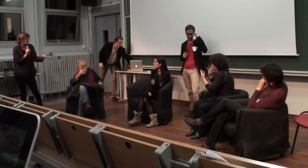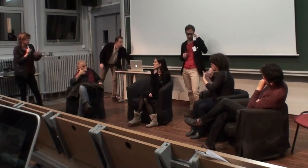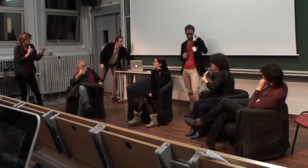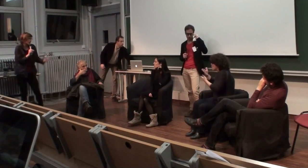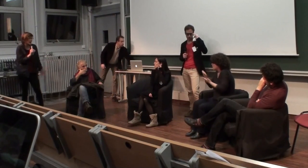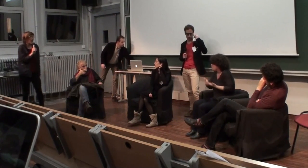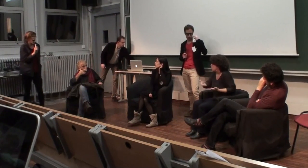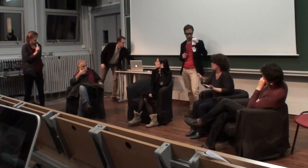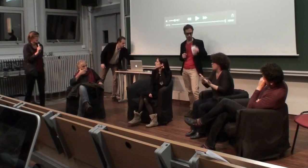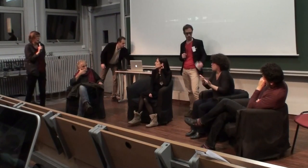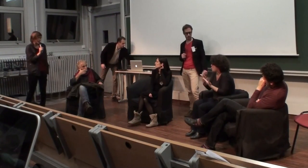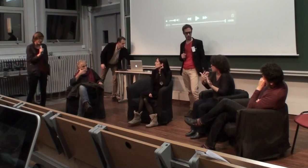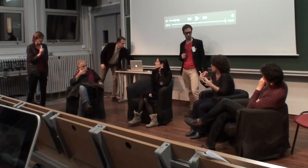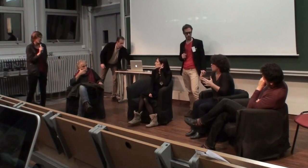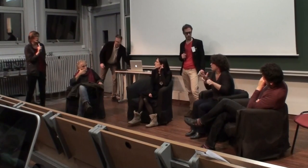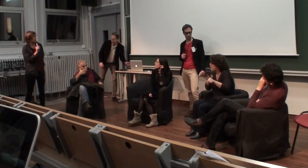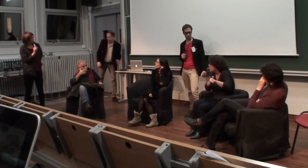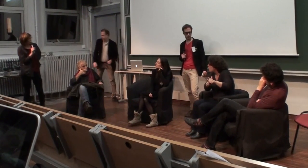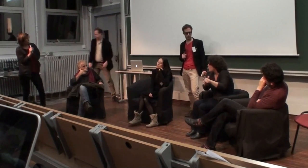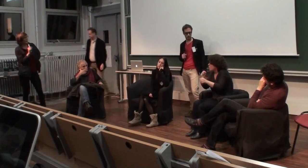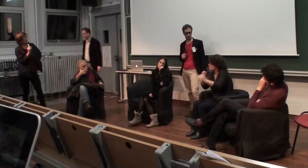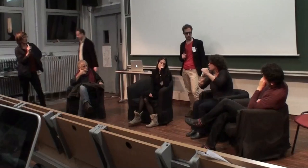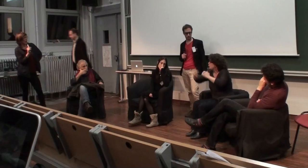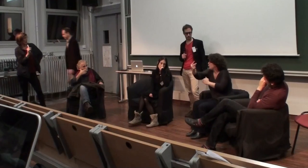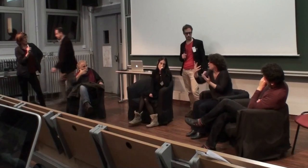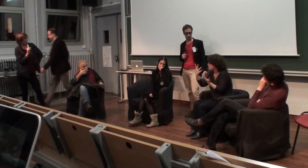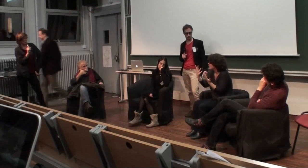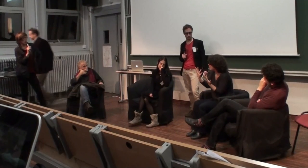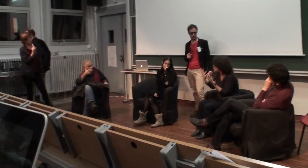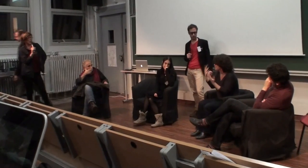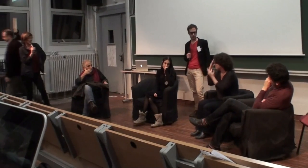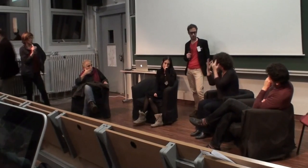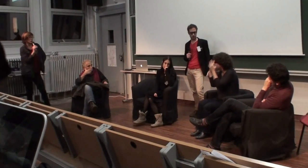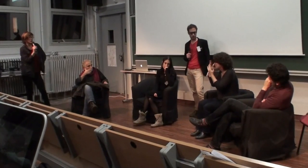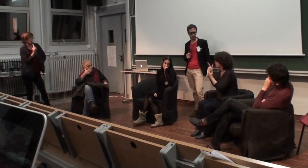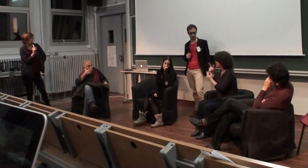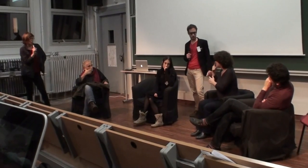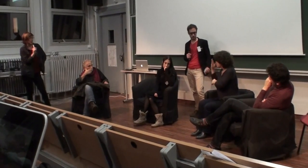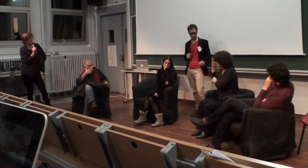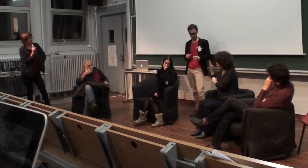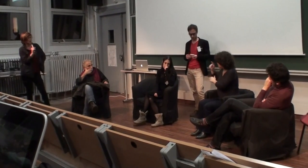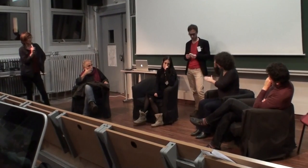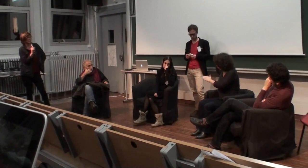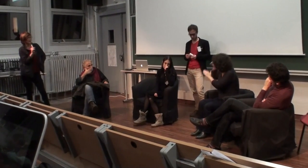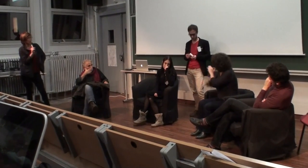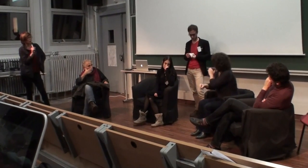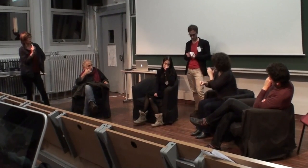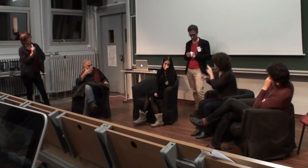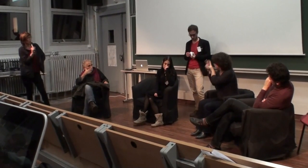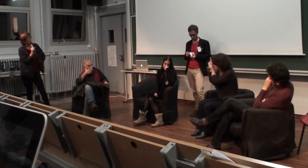parler de cette situation, et à vraiment parler de cette augmentation très, très inquiétante de l'implant,